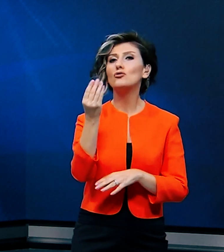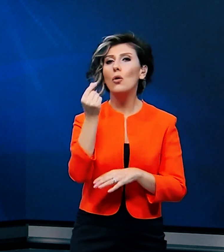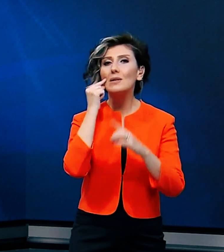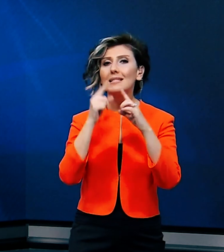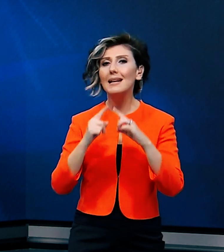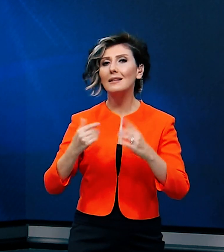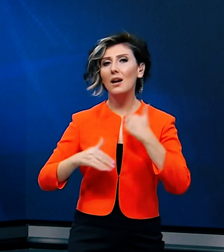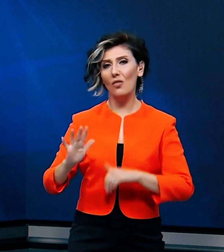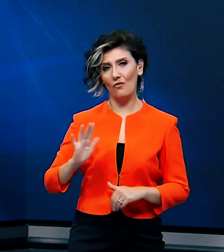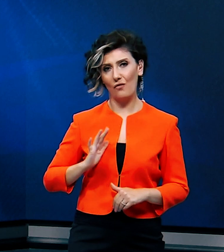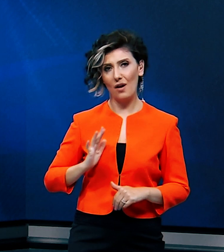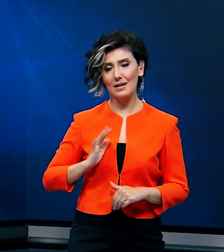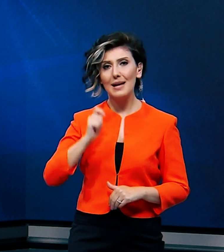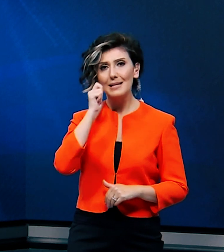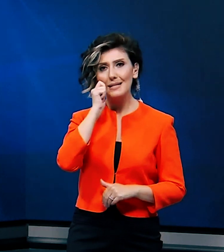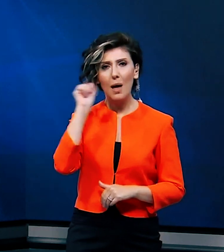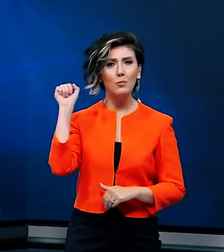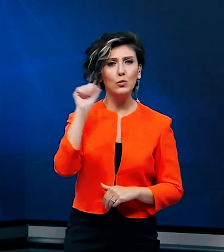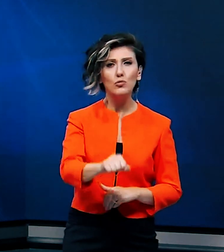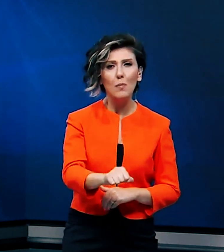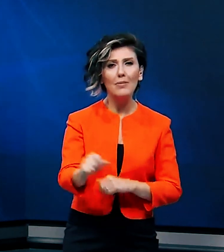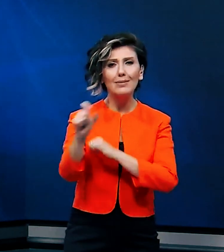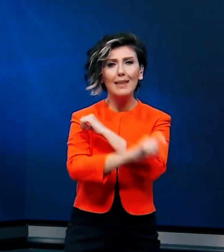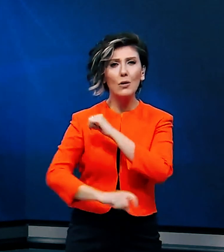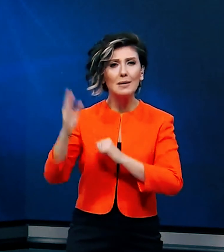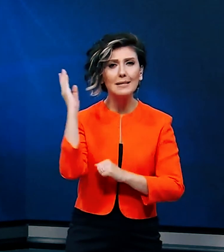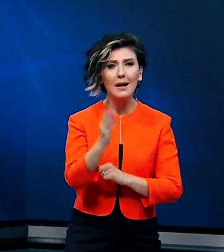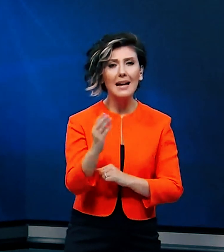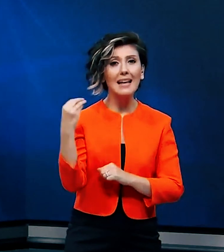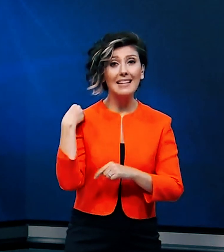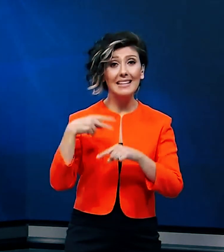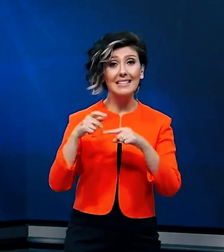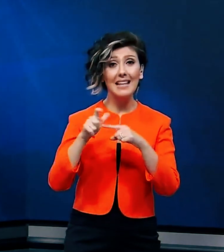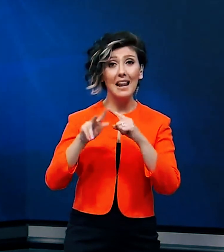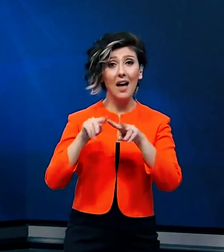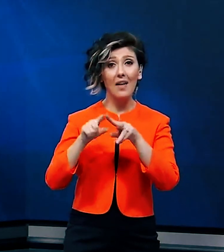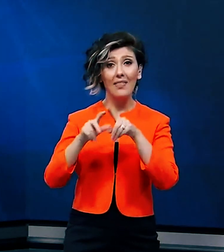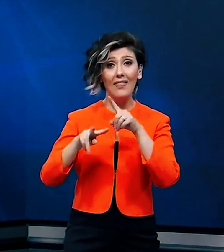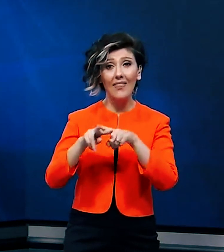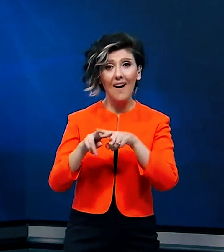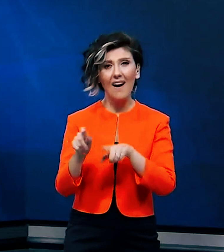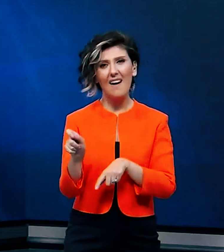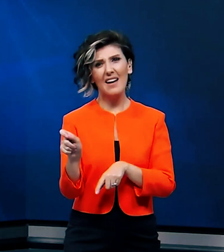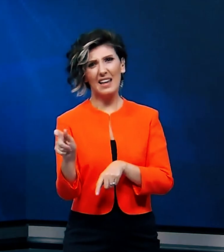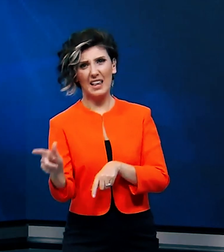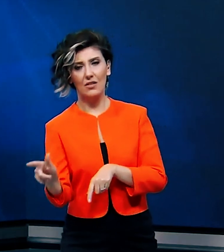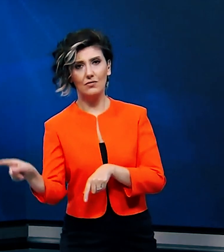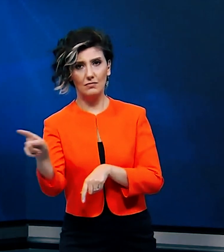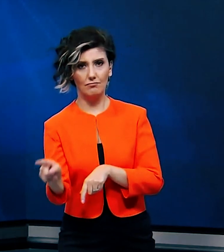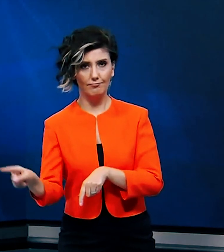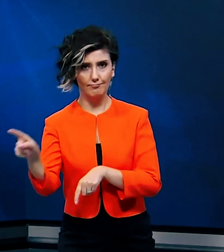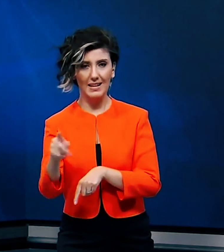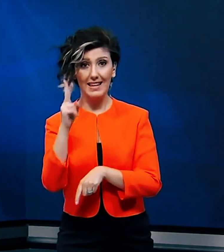Çok sayıda yaralı var. İslam düşmanlarının terör saldırısı Yeni Zelanda'nın Christchurch